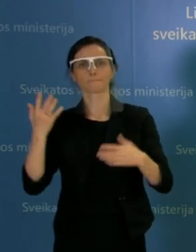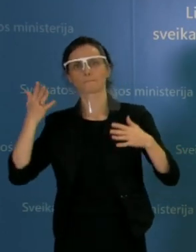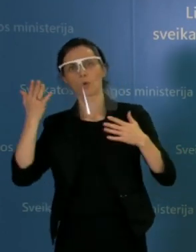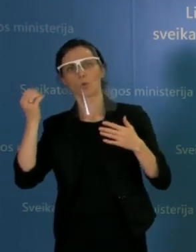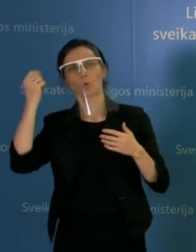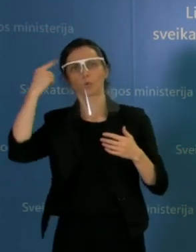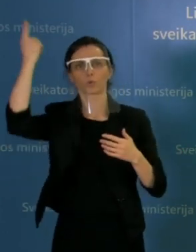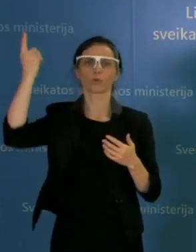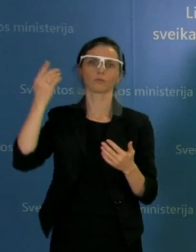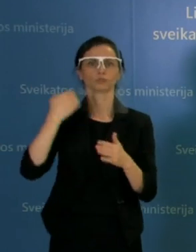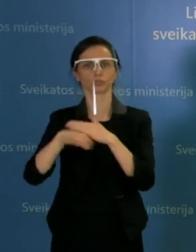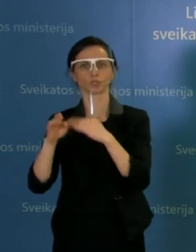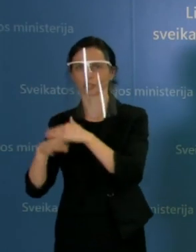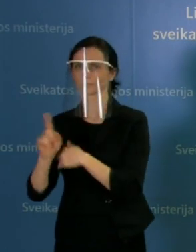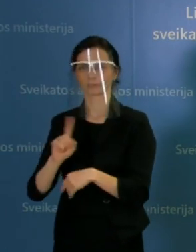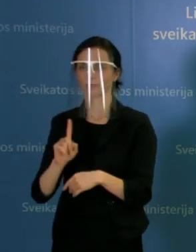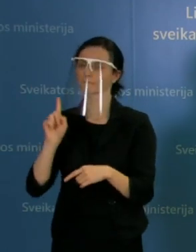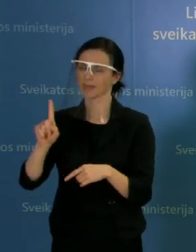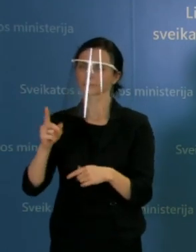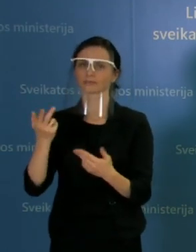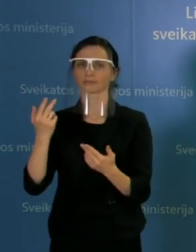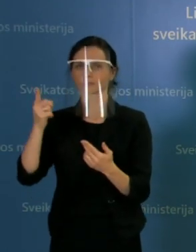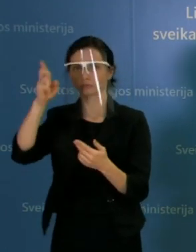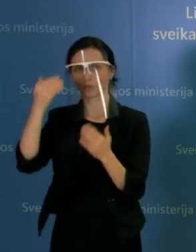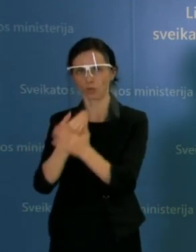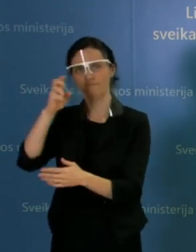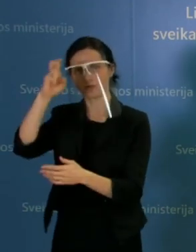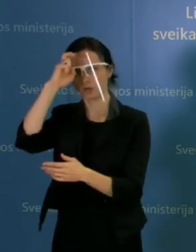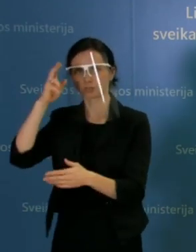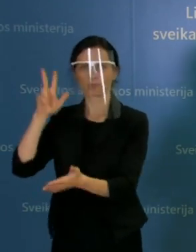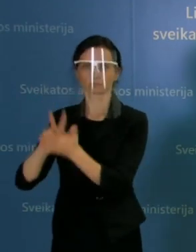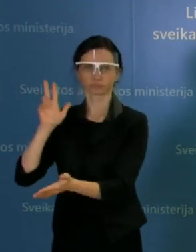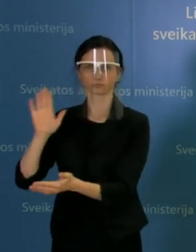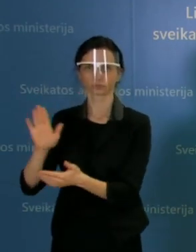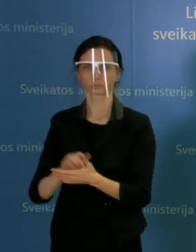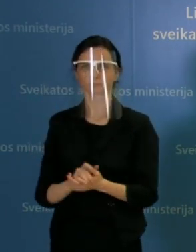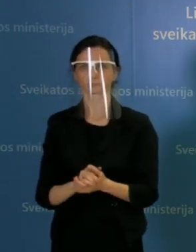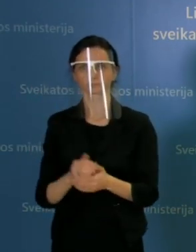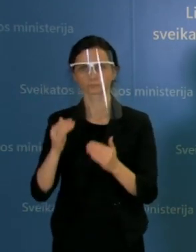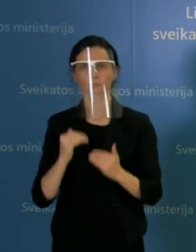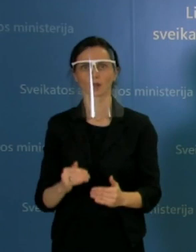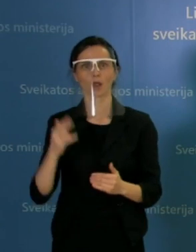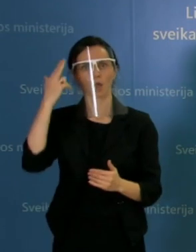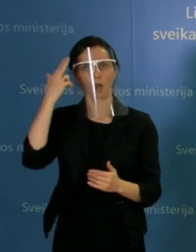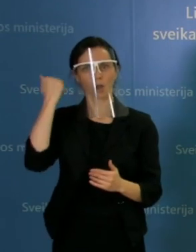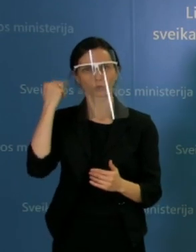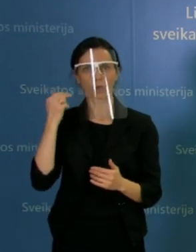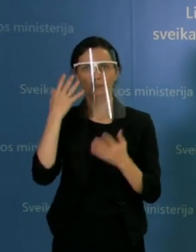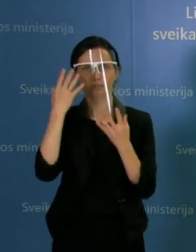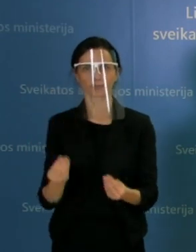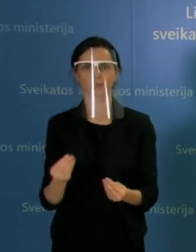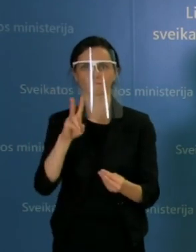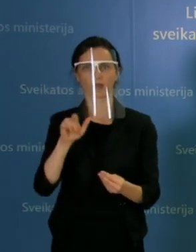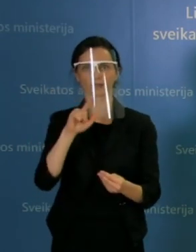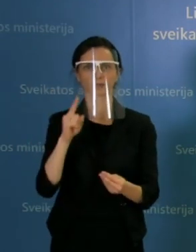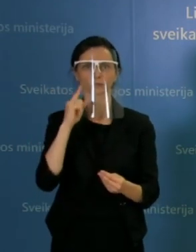priiminės jau nauja vėriausybė. Ir Vaida Milkova Kauno diena. Labadiena, Vaida.